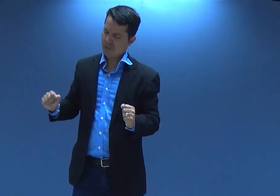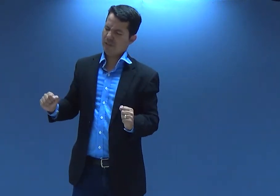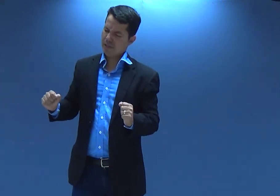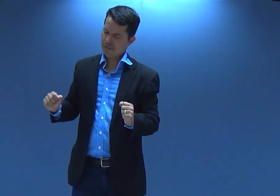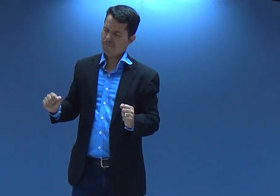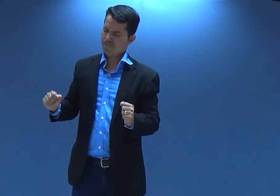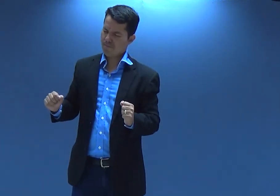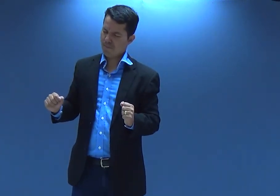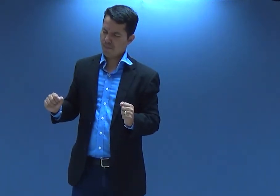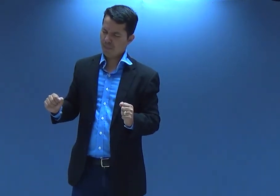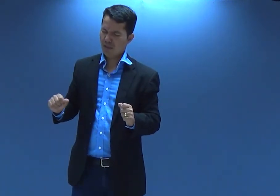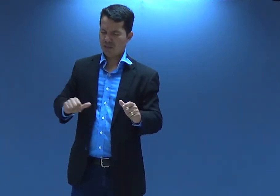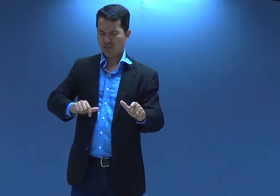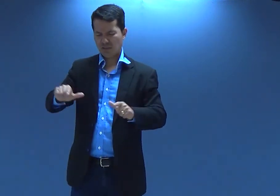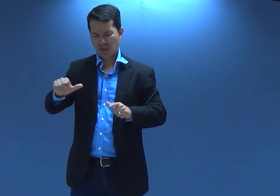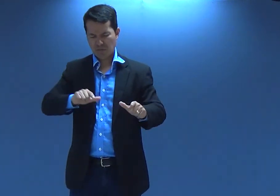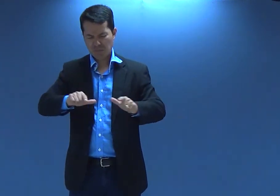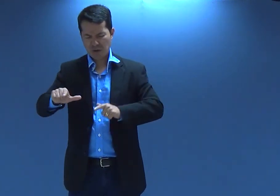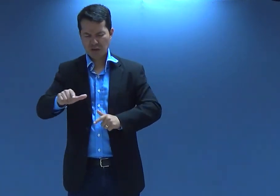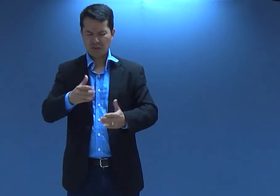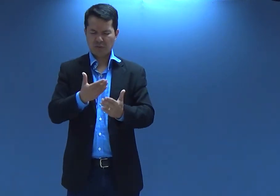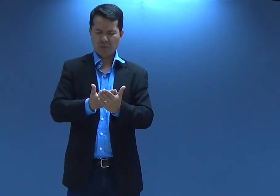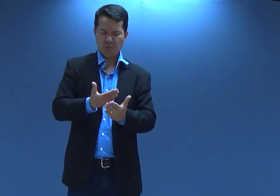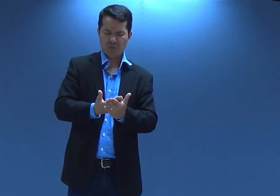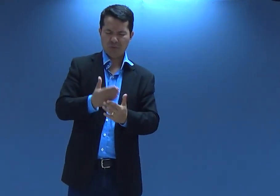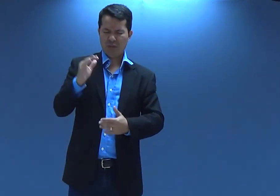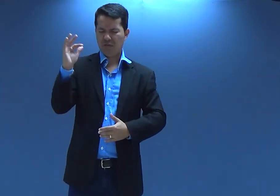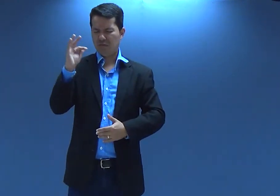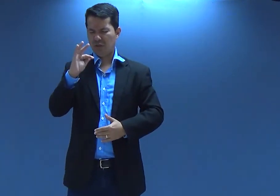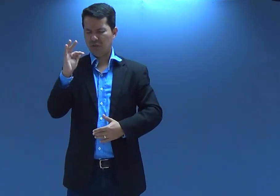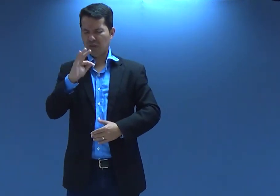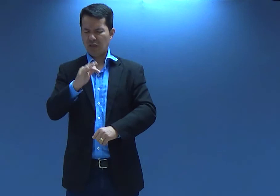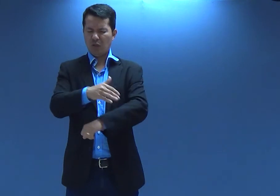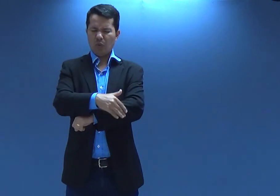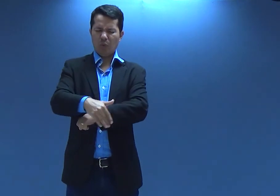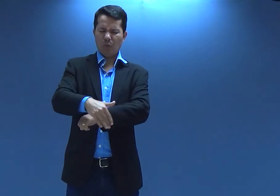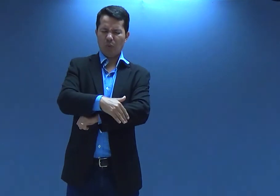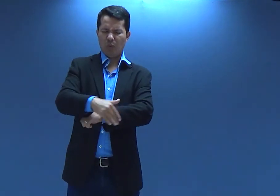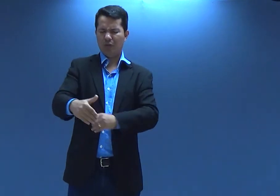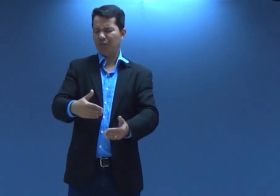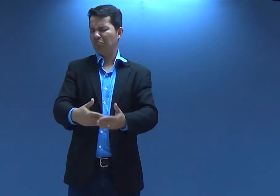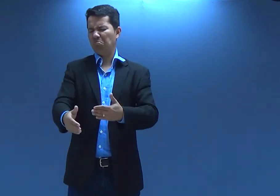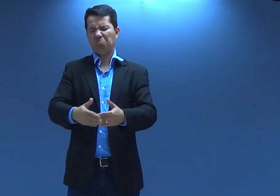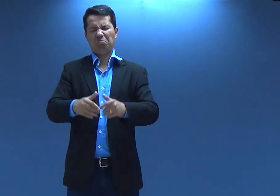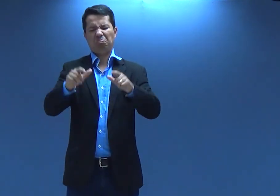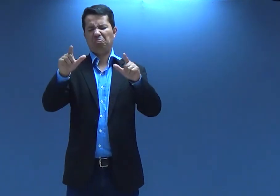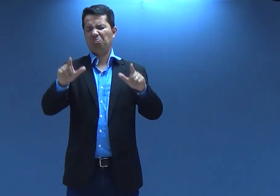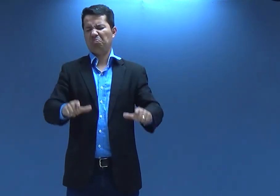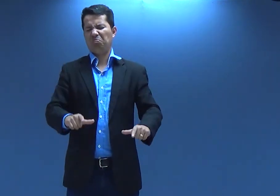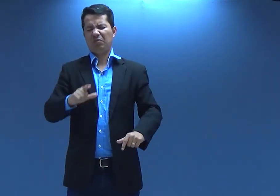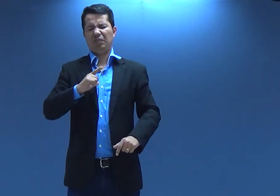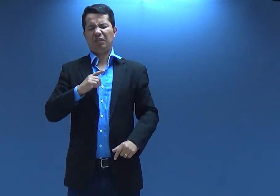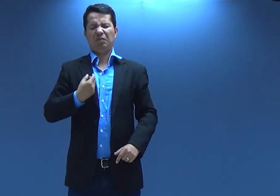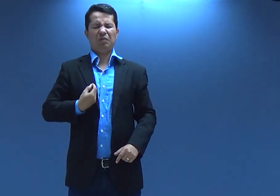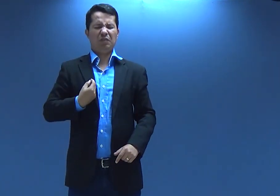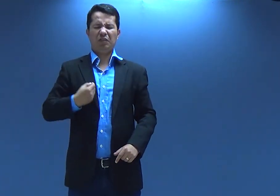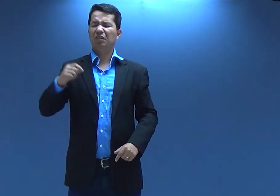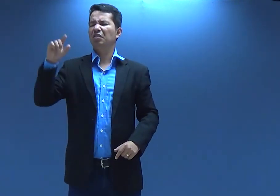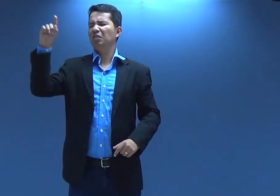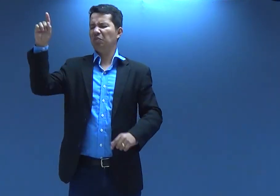pode nos usar Senhor no nosso trabalho na nossa escola na faculdade na rua em qualquer lugar